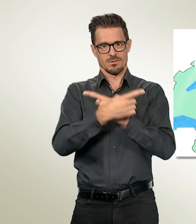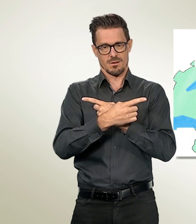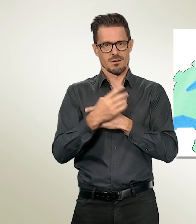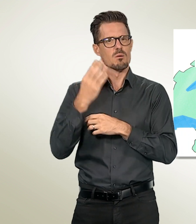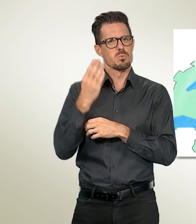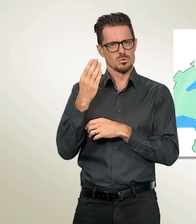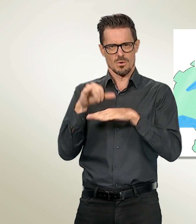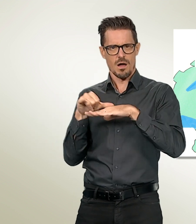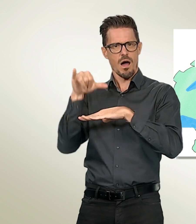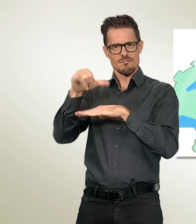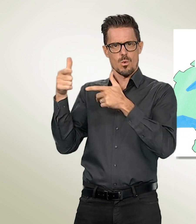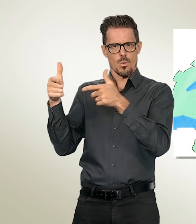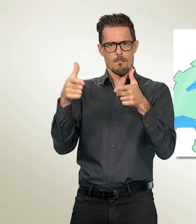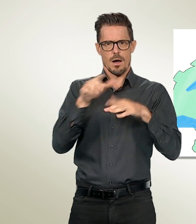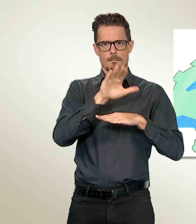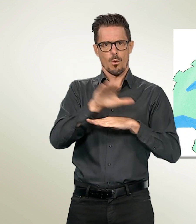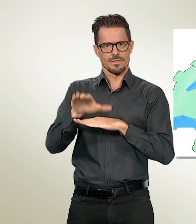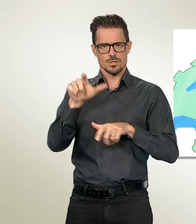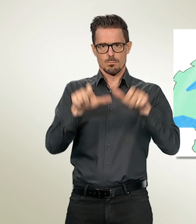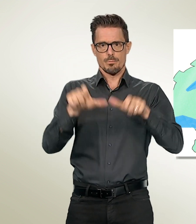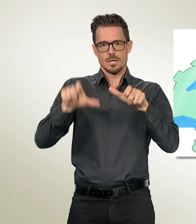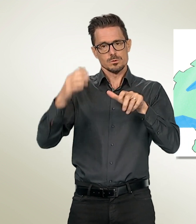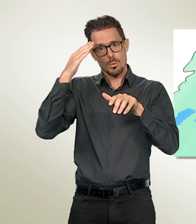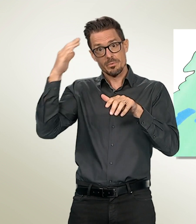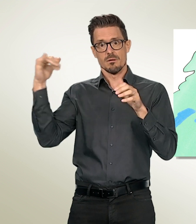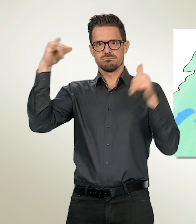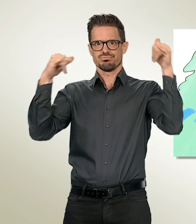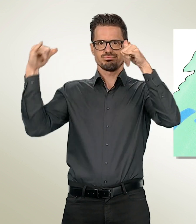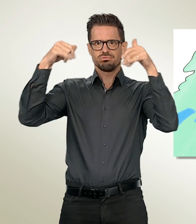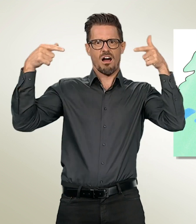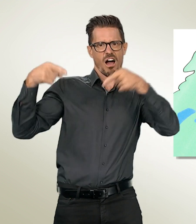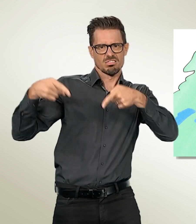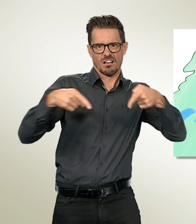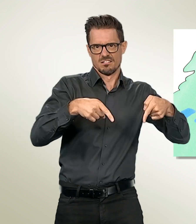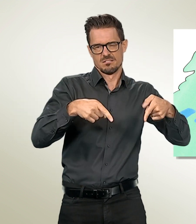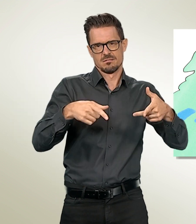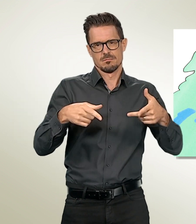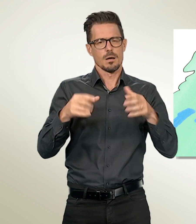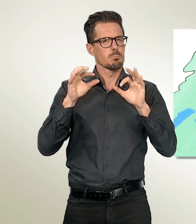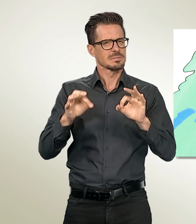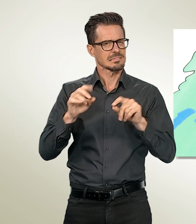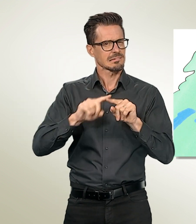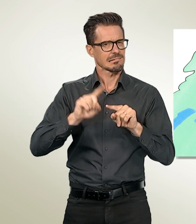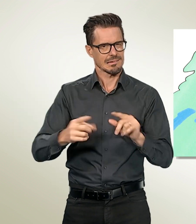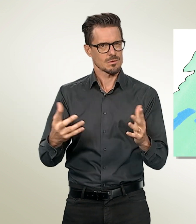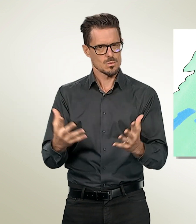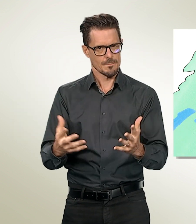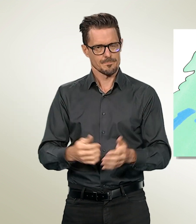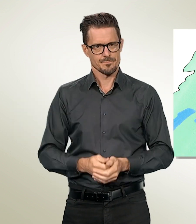pour défendre sa population contre des attaques aériennes. De quoi s'agit-il en détail ? L'armée utilise les avions de